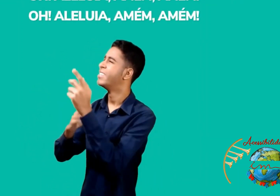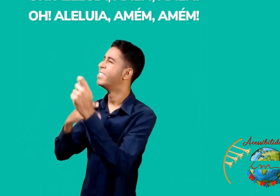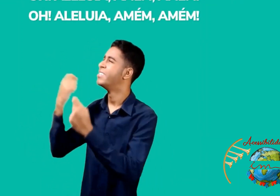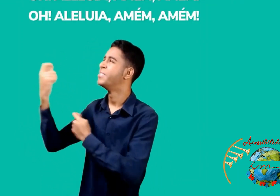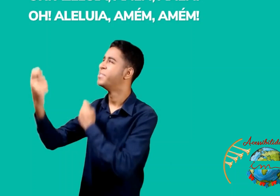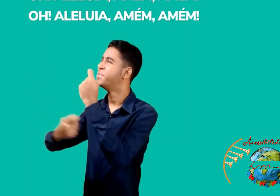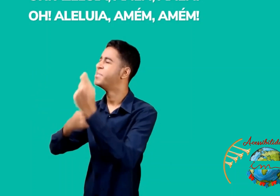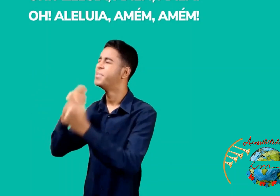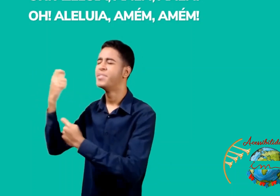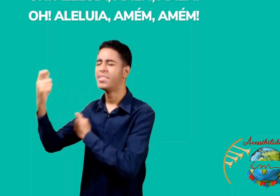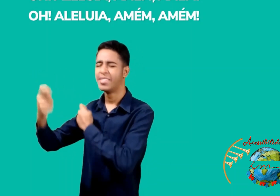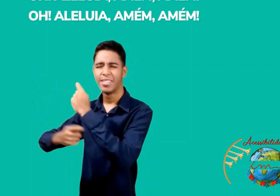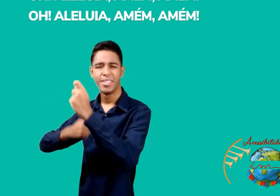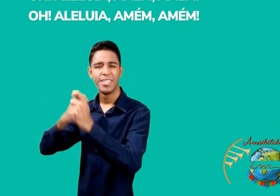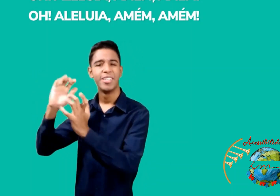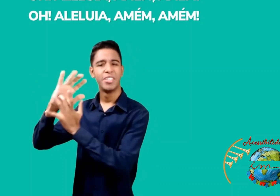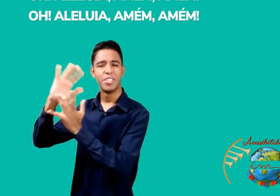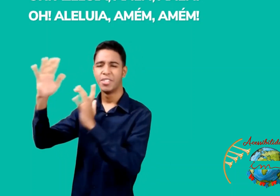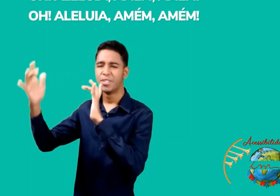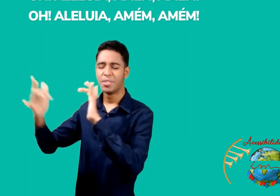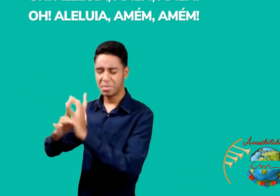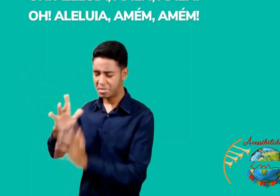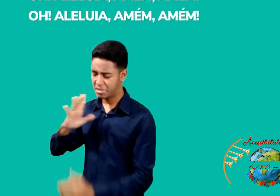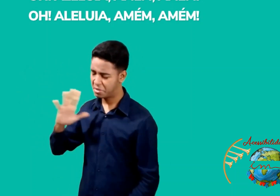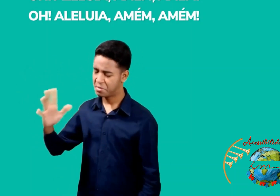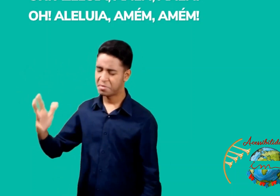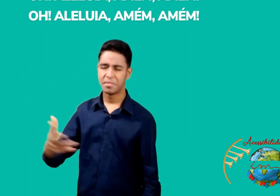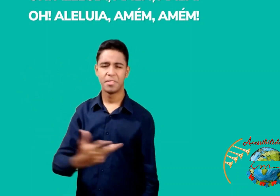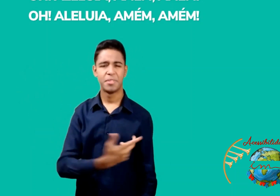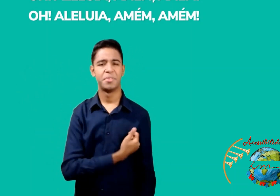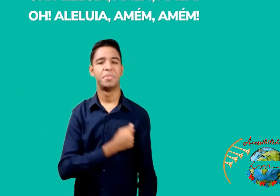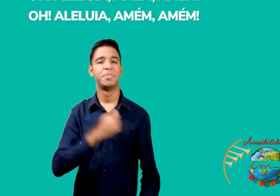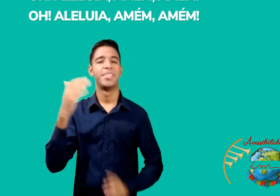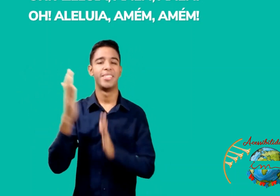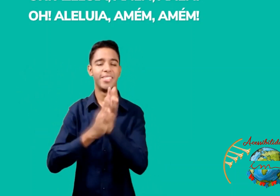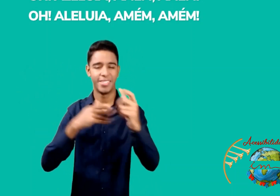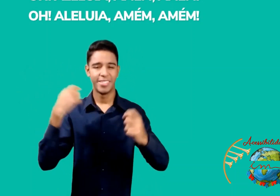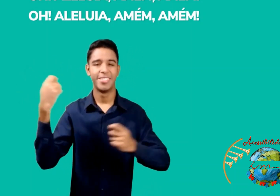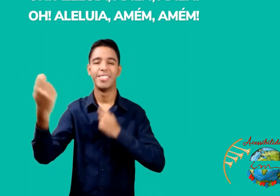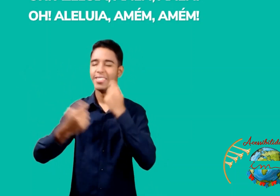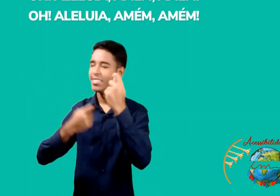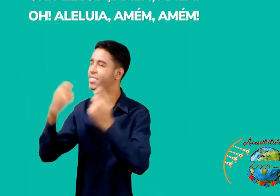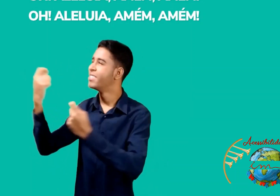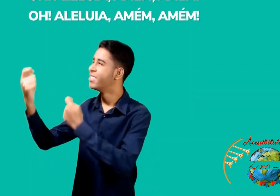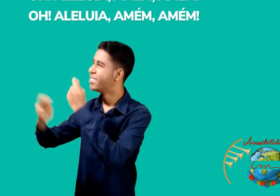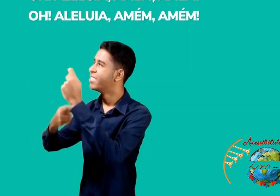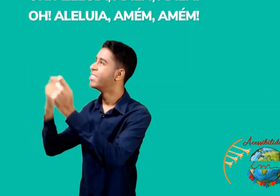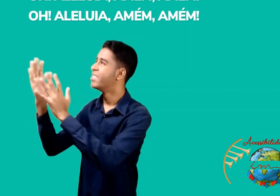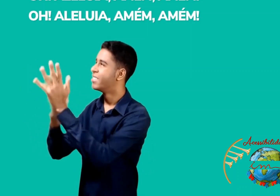Oh aleluia, amém, amém Oh